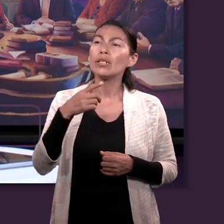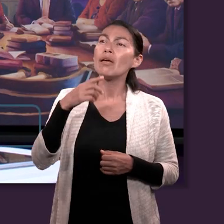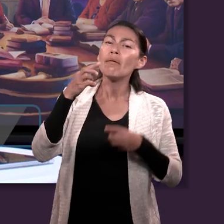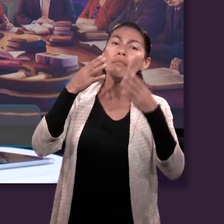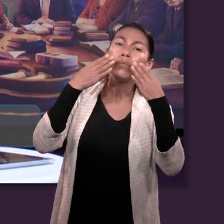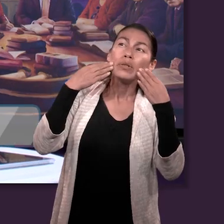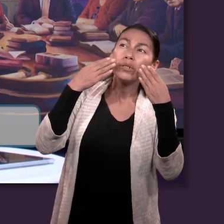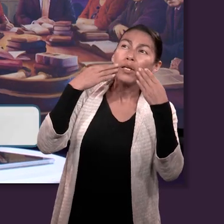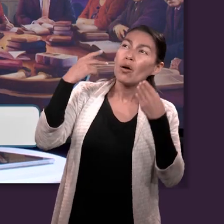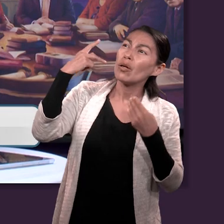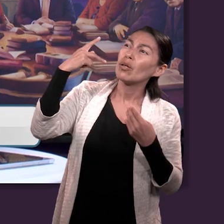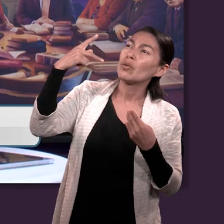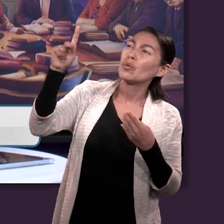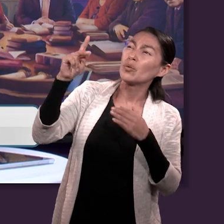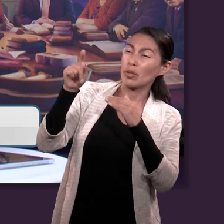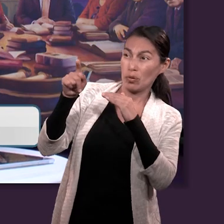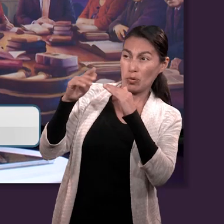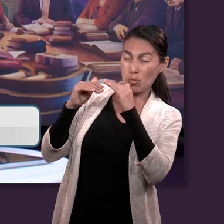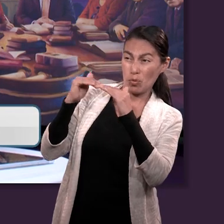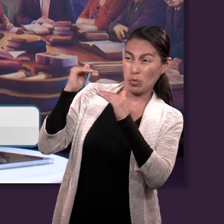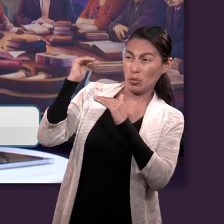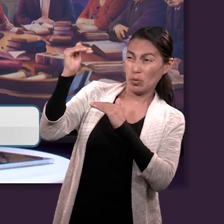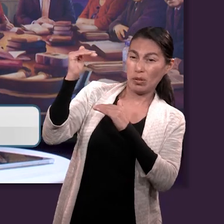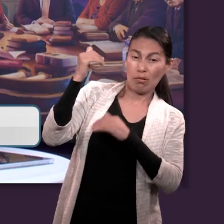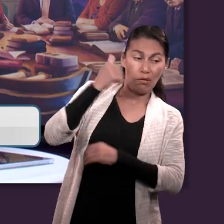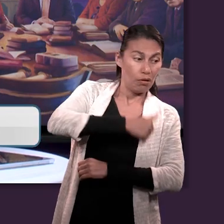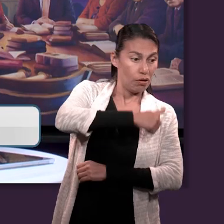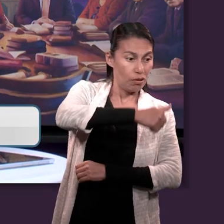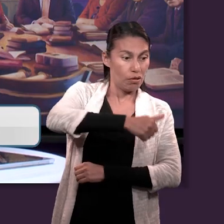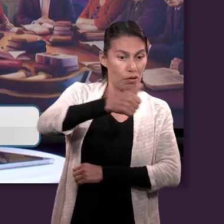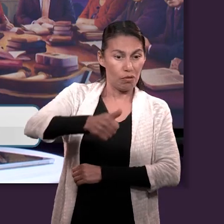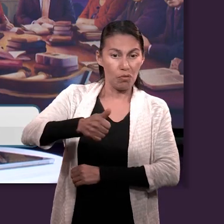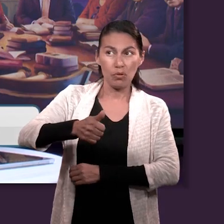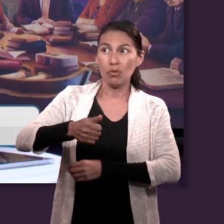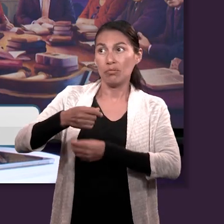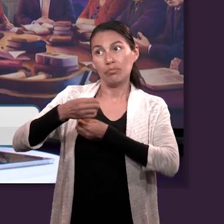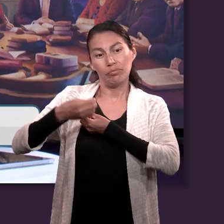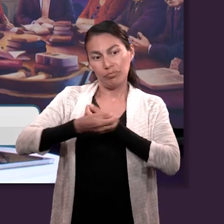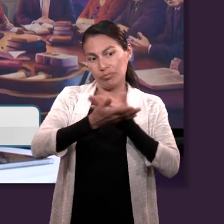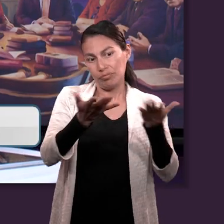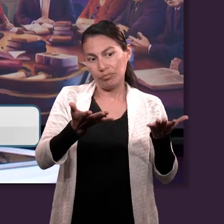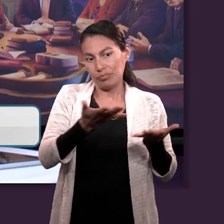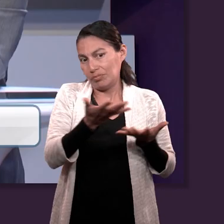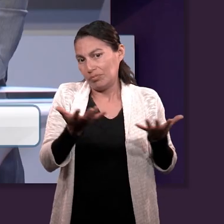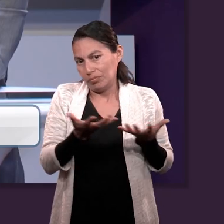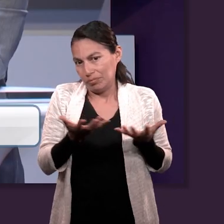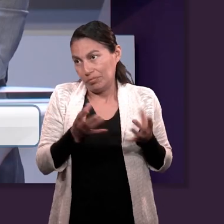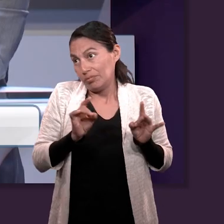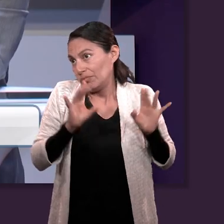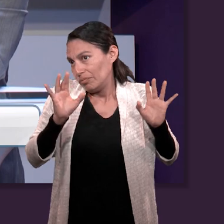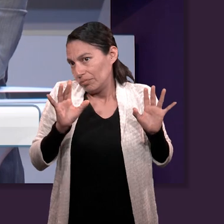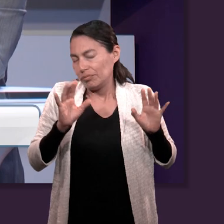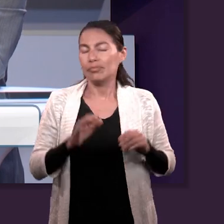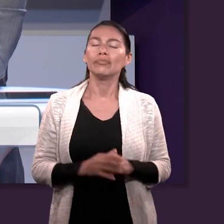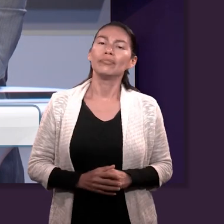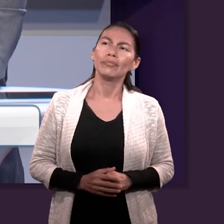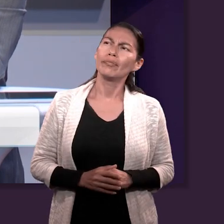tuya, Señor, es la misericordia, pues tú pagas a cada uno conforme a sus obras.